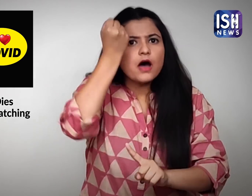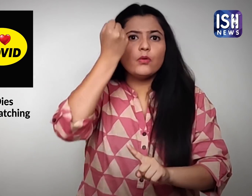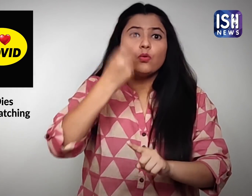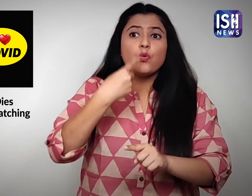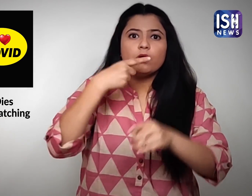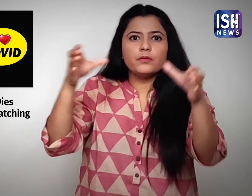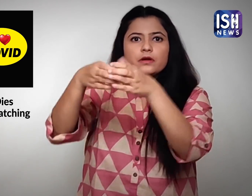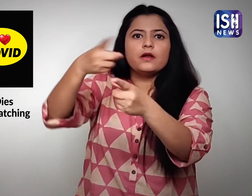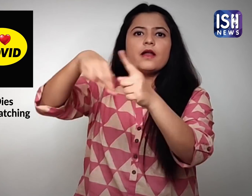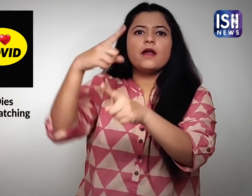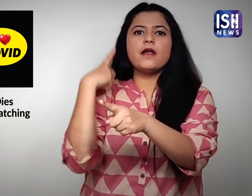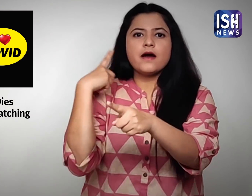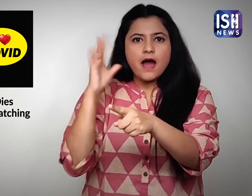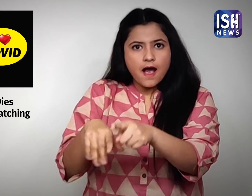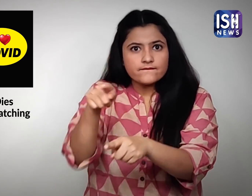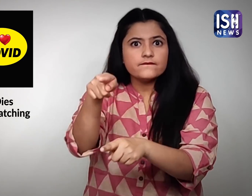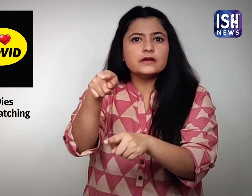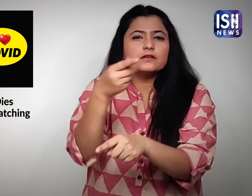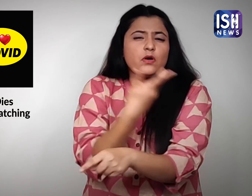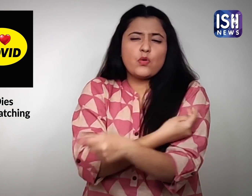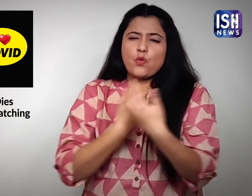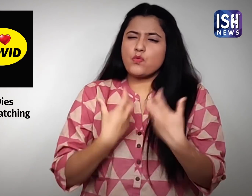जान बूझ कर संक्रमित होने के लिए प्रभावित किया था